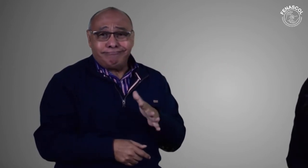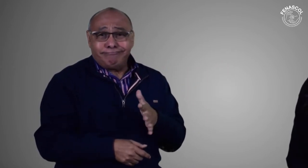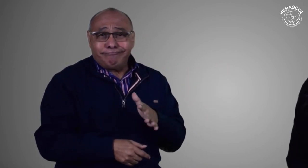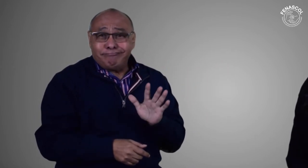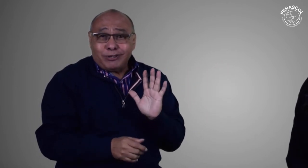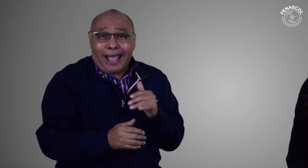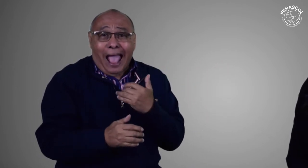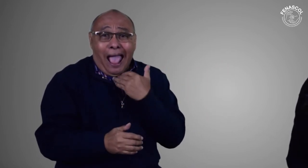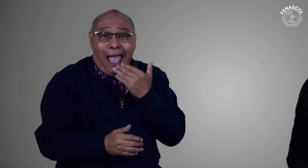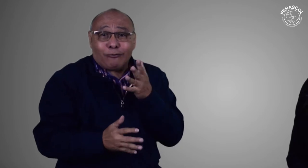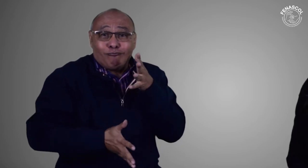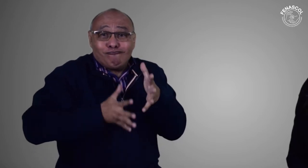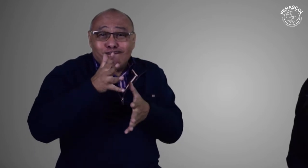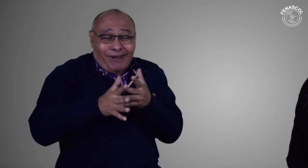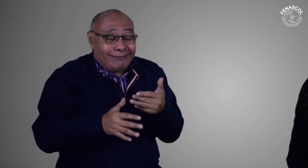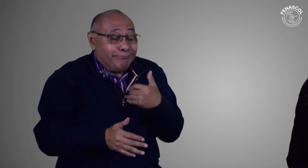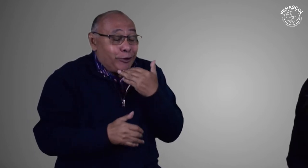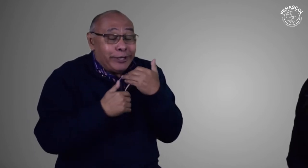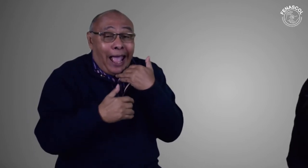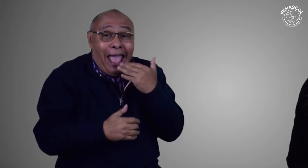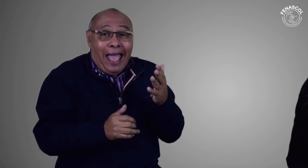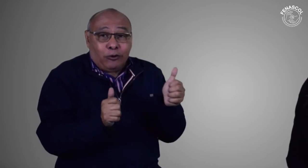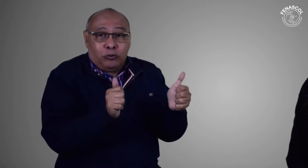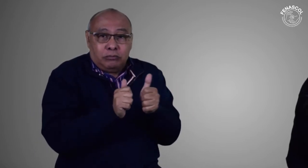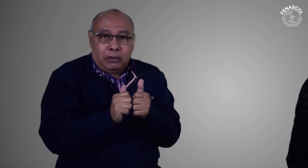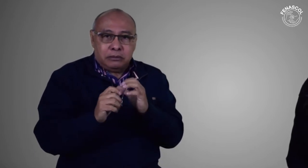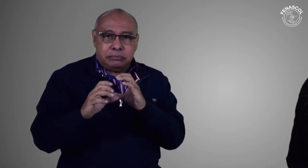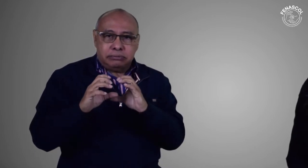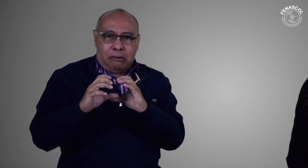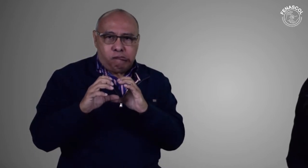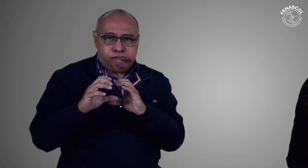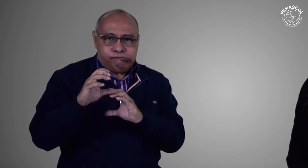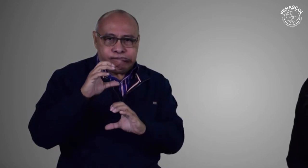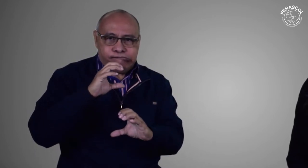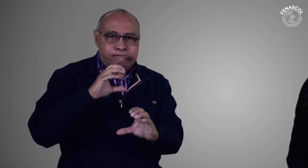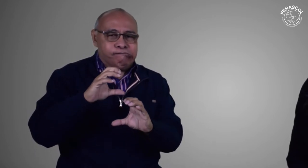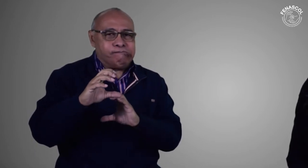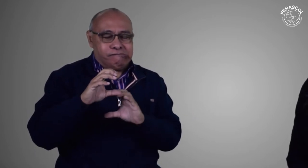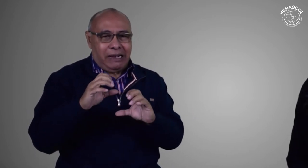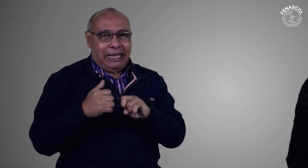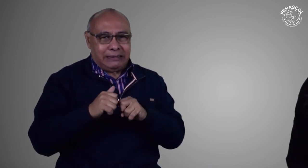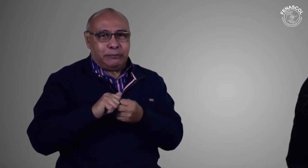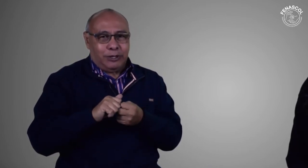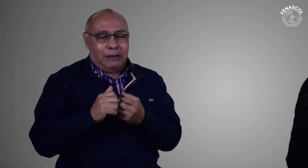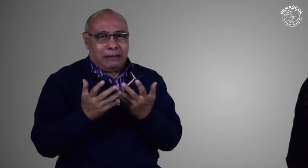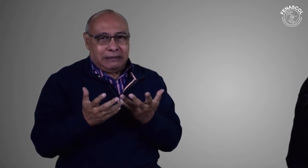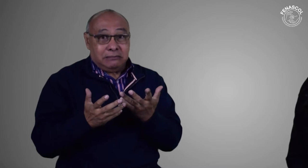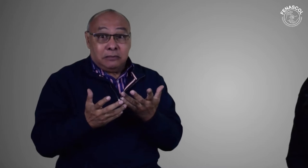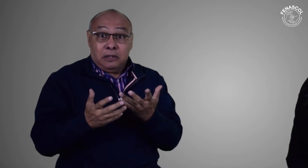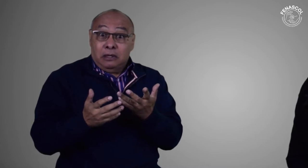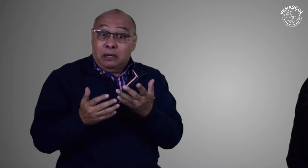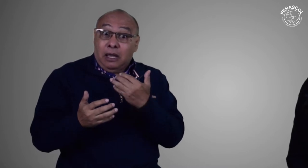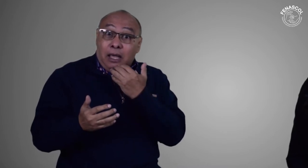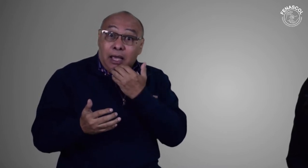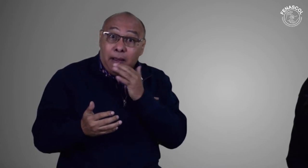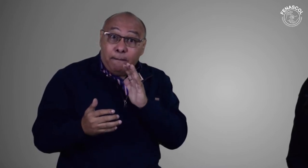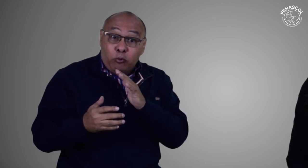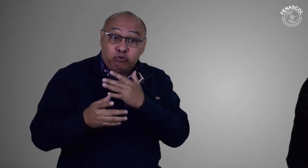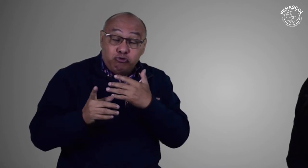regular o contratan a alguien que sepa algo de señas y no hay una comunicación efectiva. Si tras hallar estas